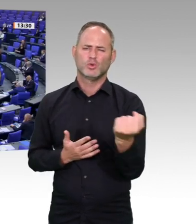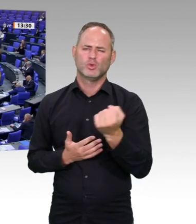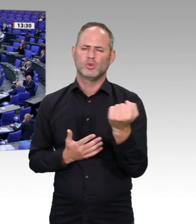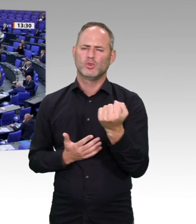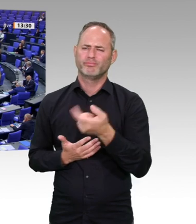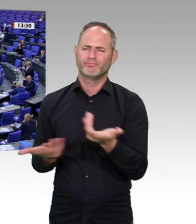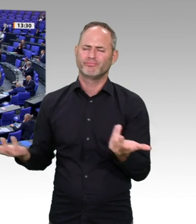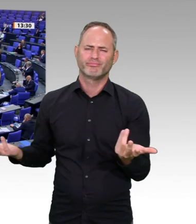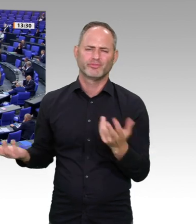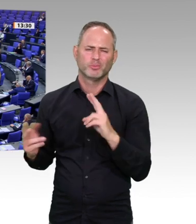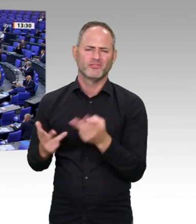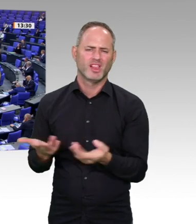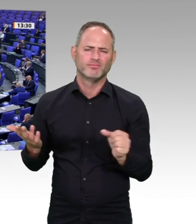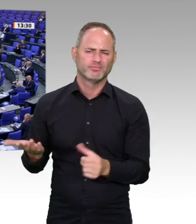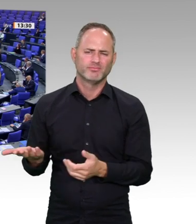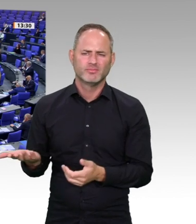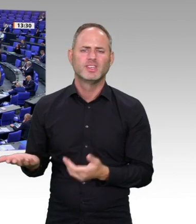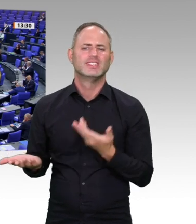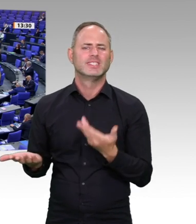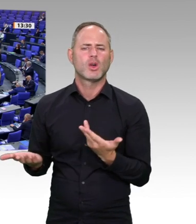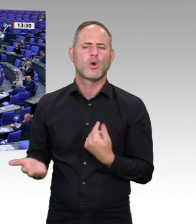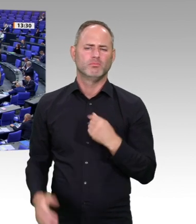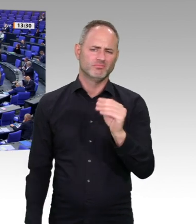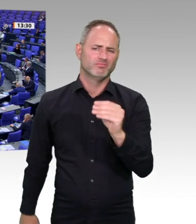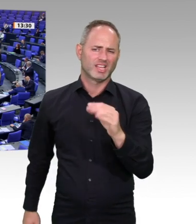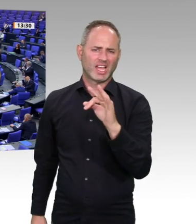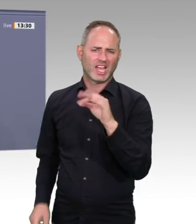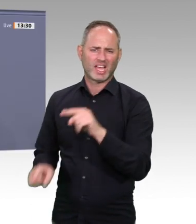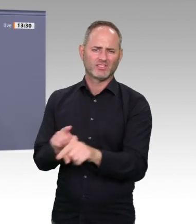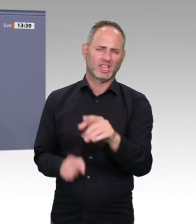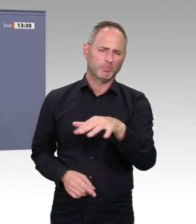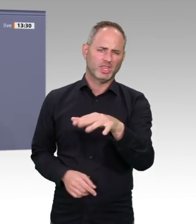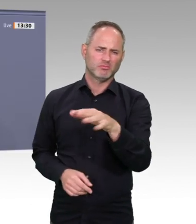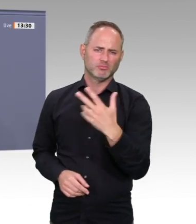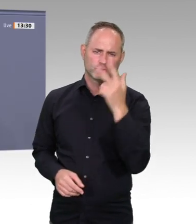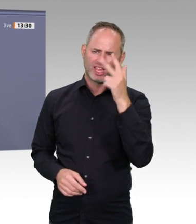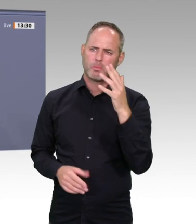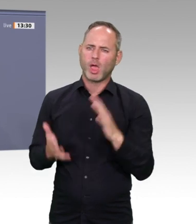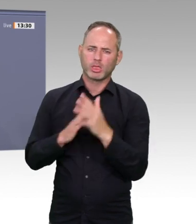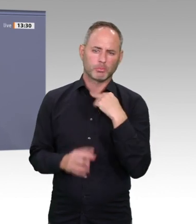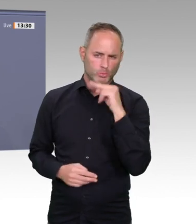noch mal sagen. Gesellschaftliche Probleme sollten wir nicht über schlechtes Wissen lösen. Sie können es nicht auf eine